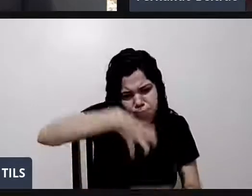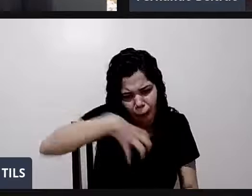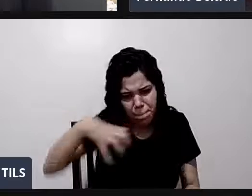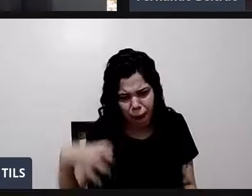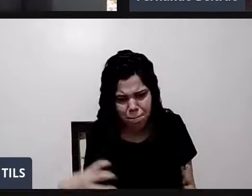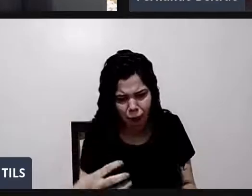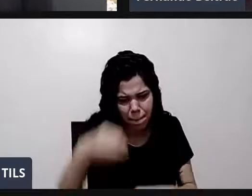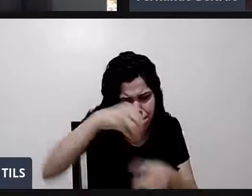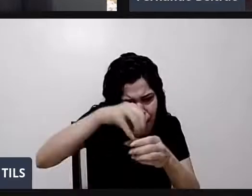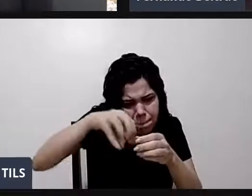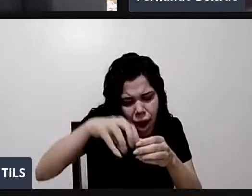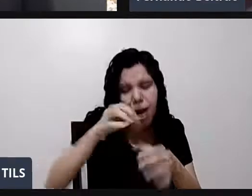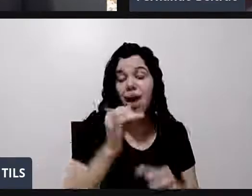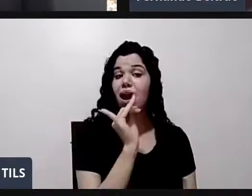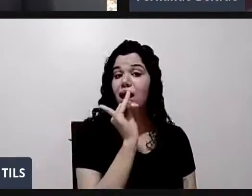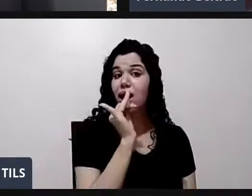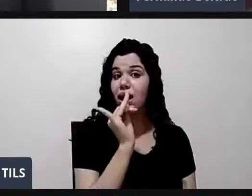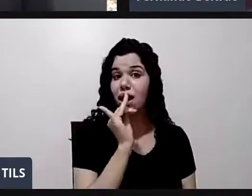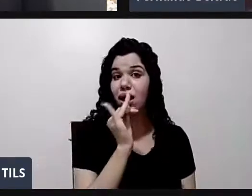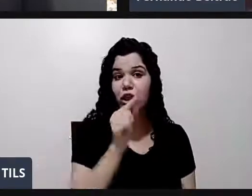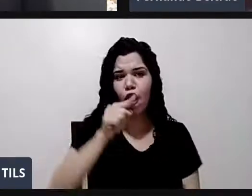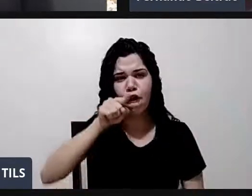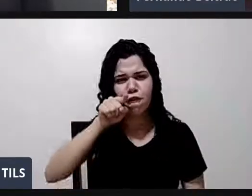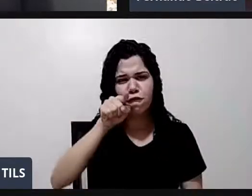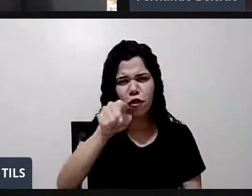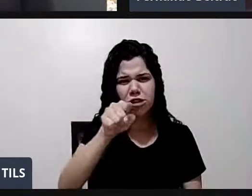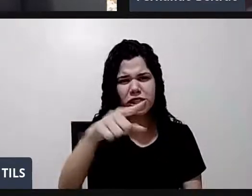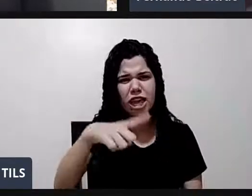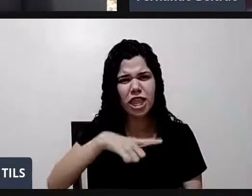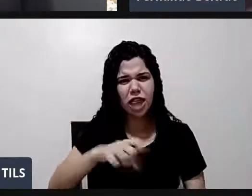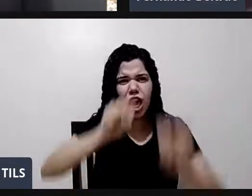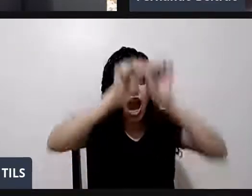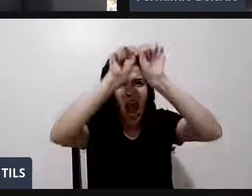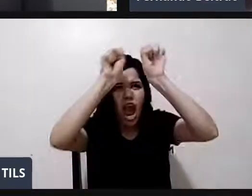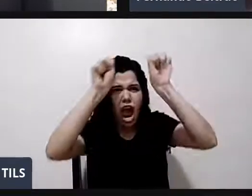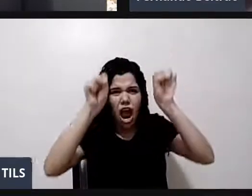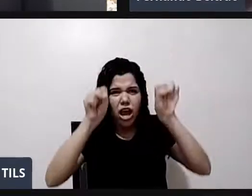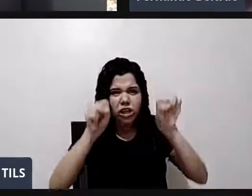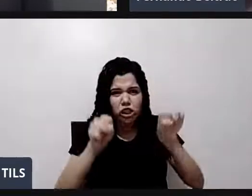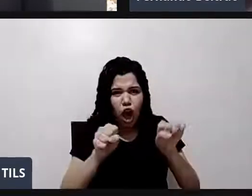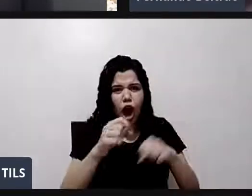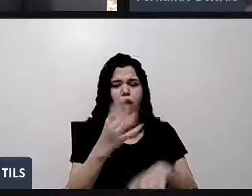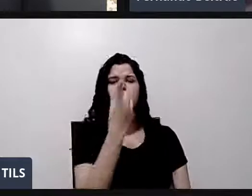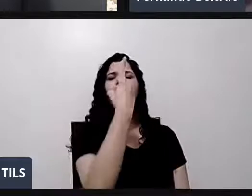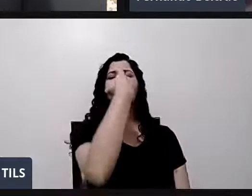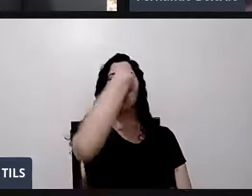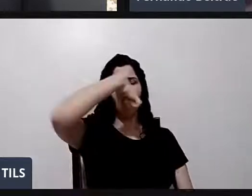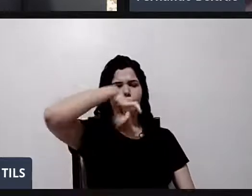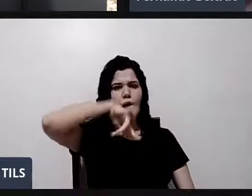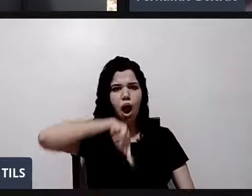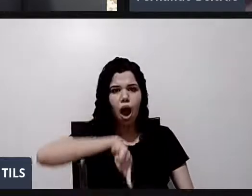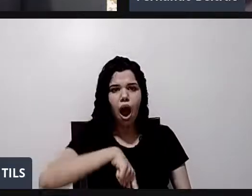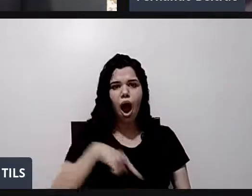Por exemplo, você não tem um sistema digestório, circulatório,